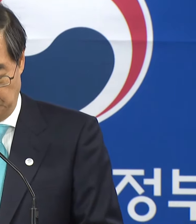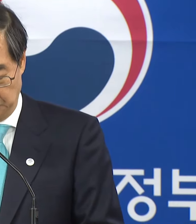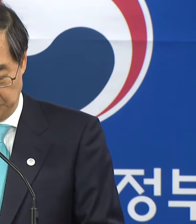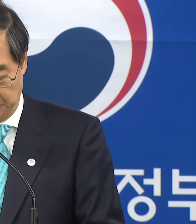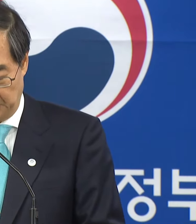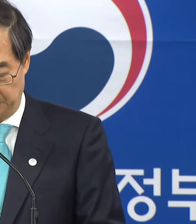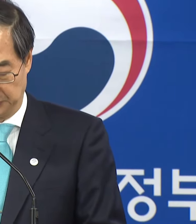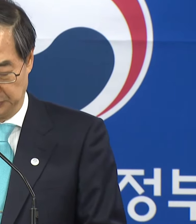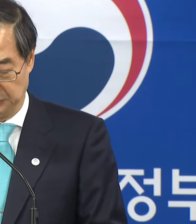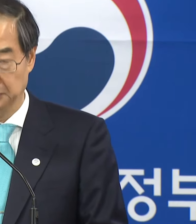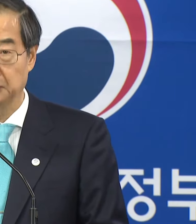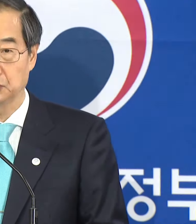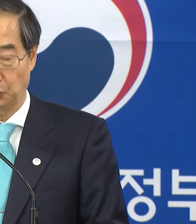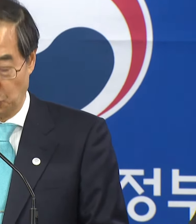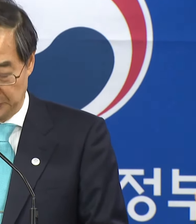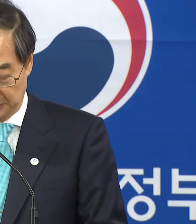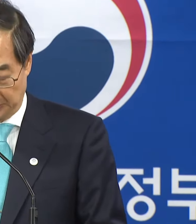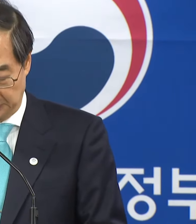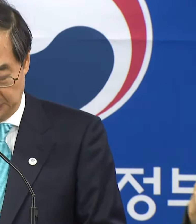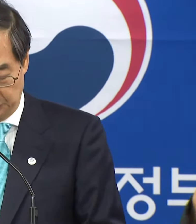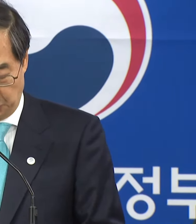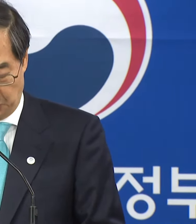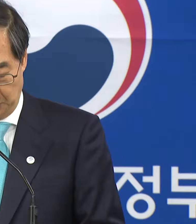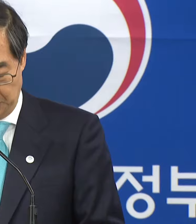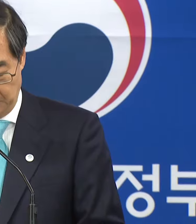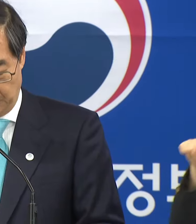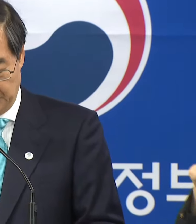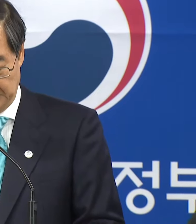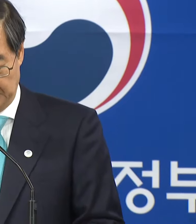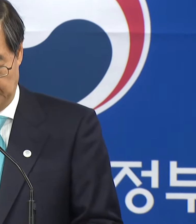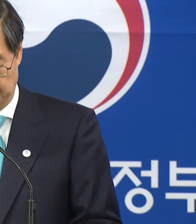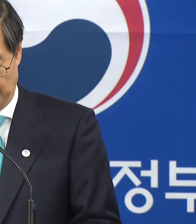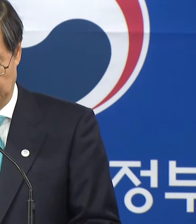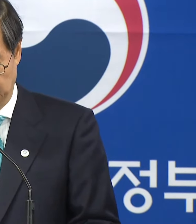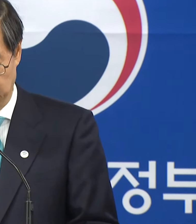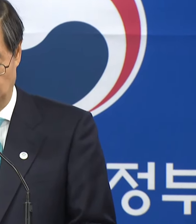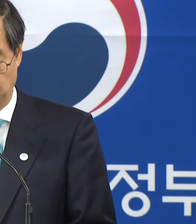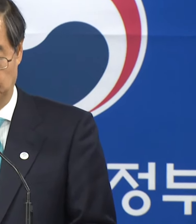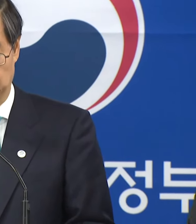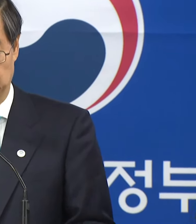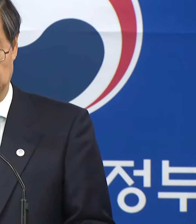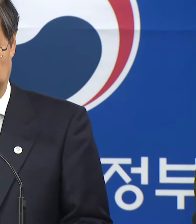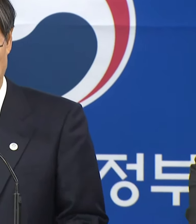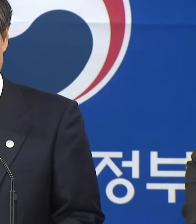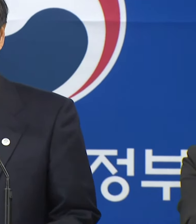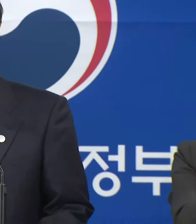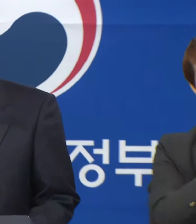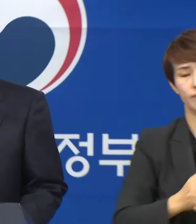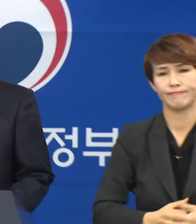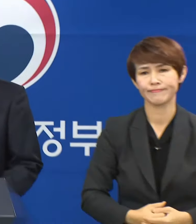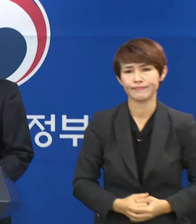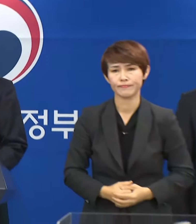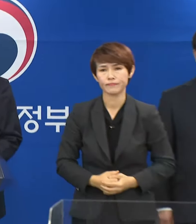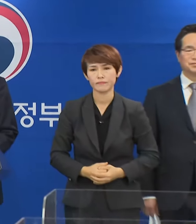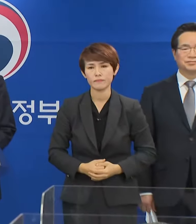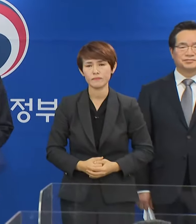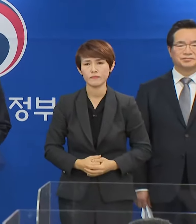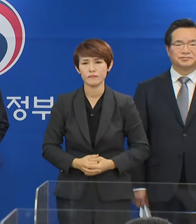쌀전업농연합회 등 농업인 단체들도 법안에 대한 반대의 목소리를 내고 있습니다.